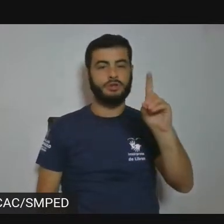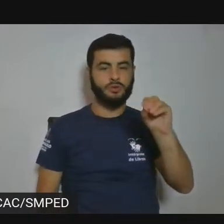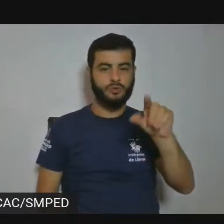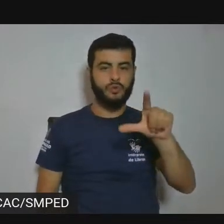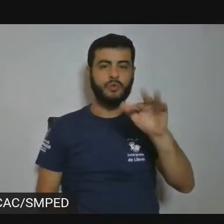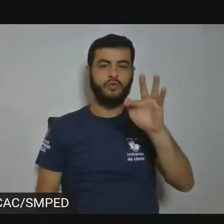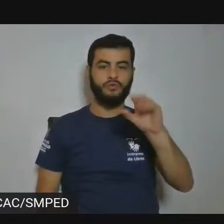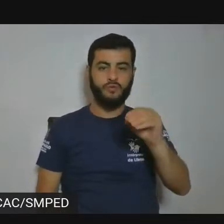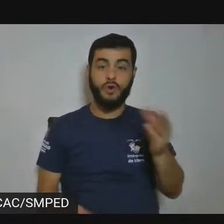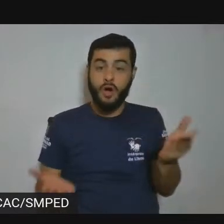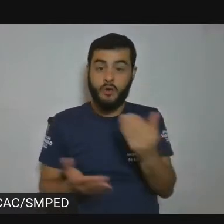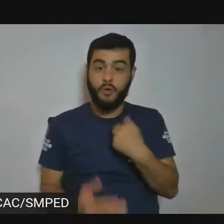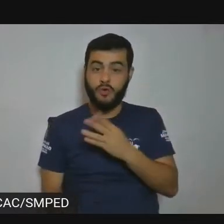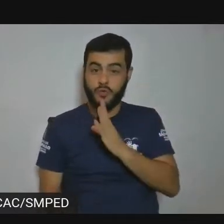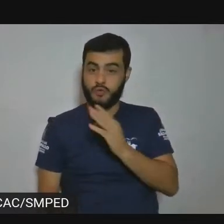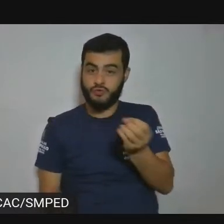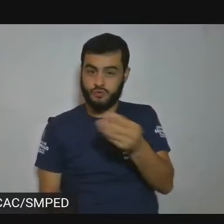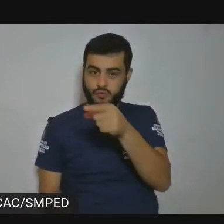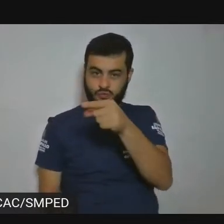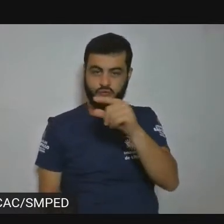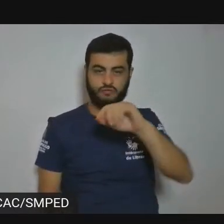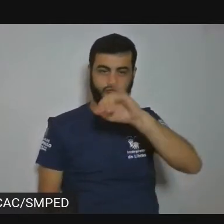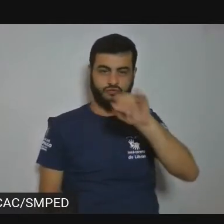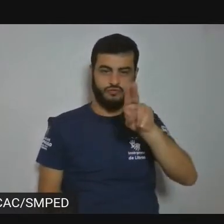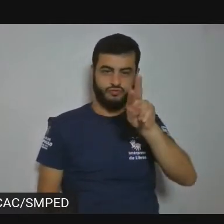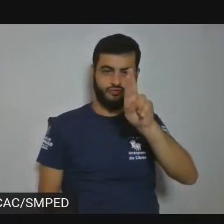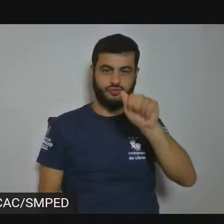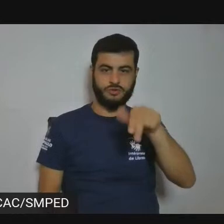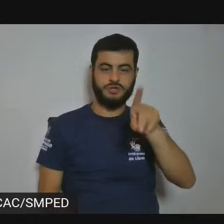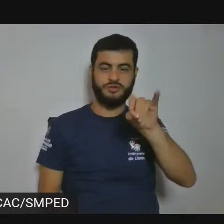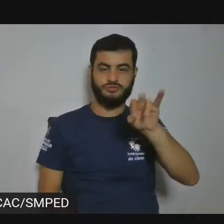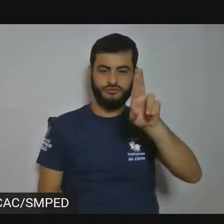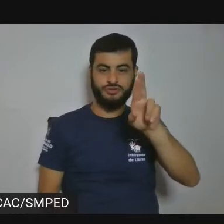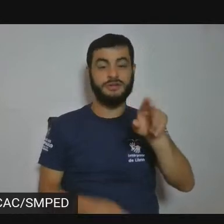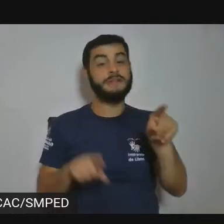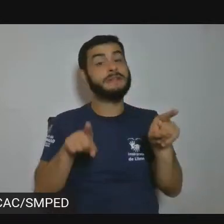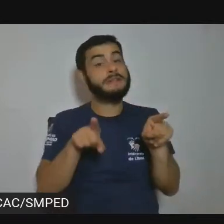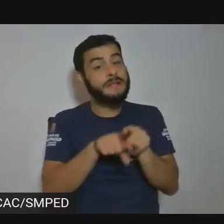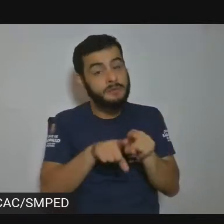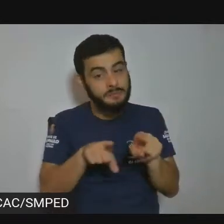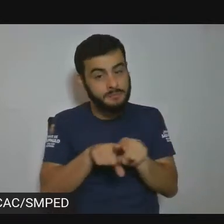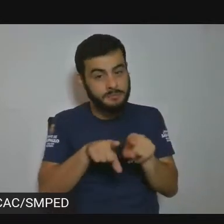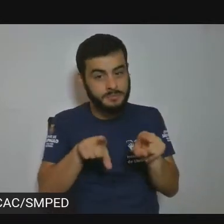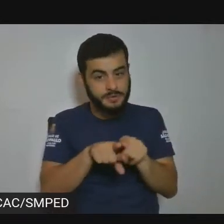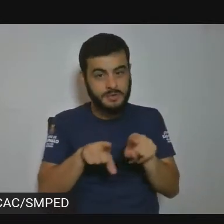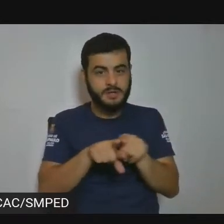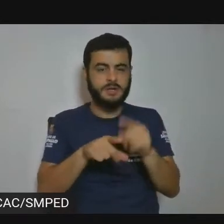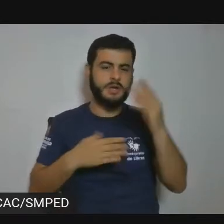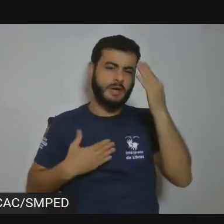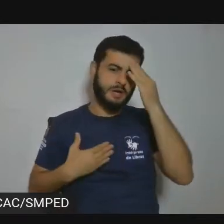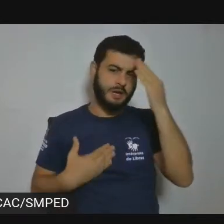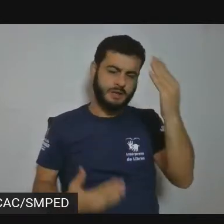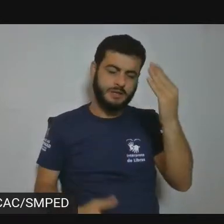eu queria aqui também não deixar de agradecer